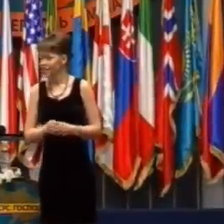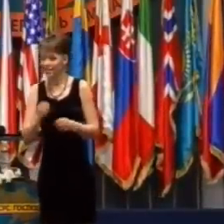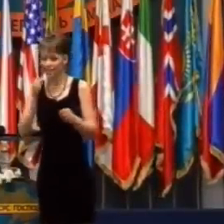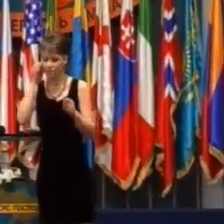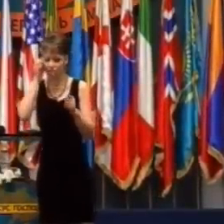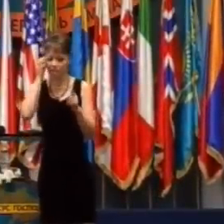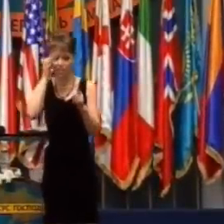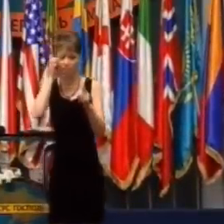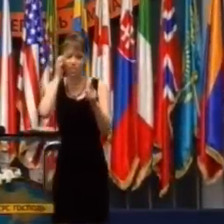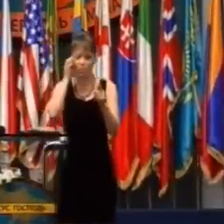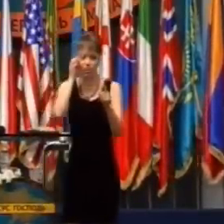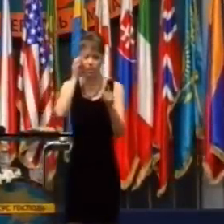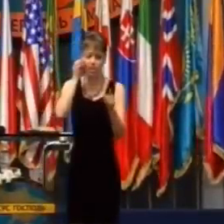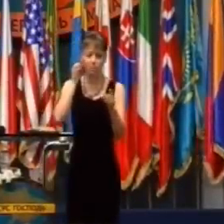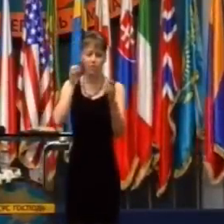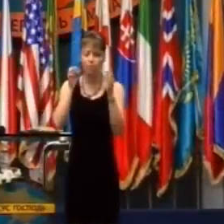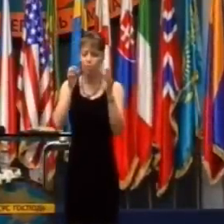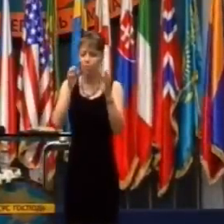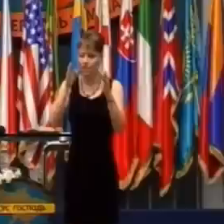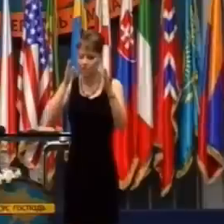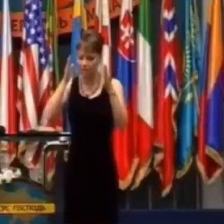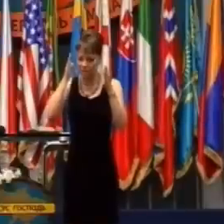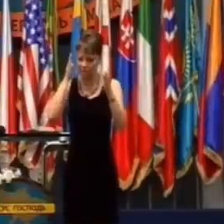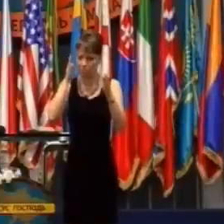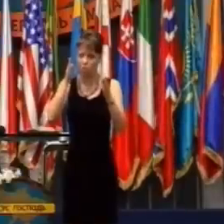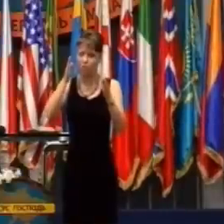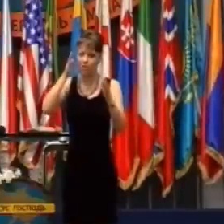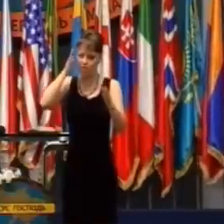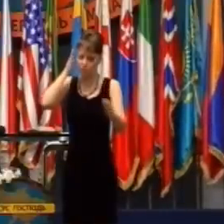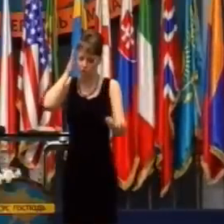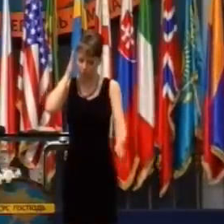musíte sa naučiť veľmi presne mieriť.